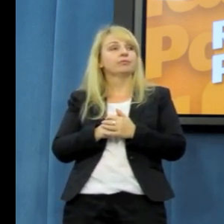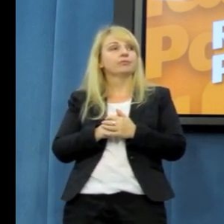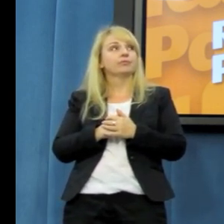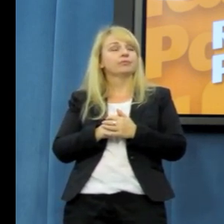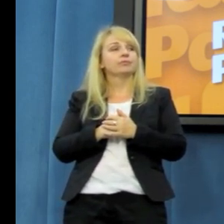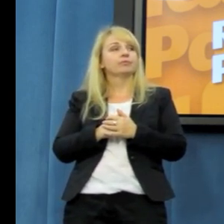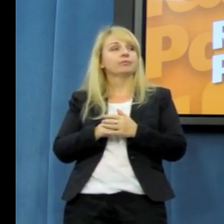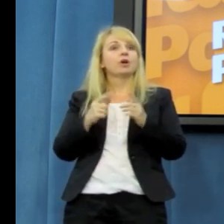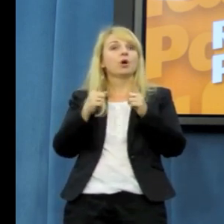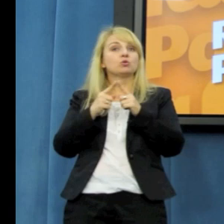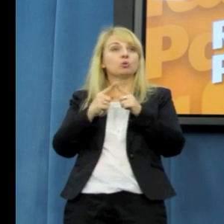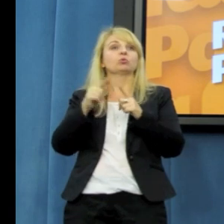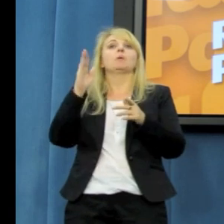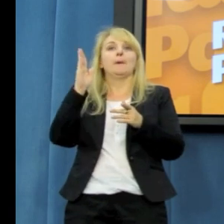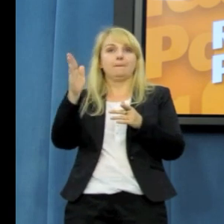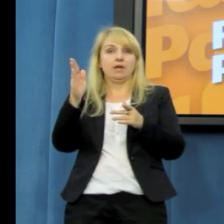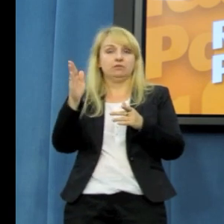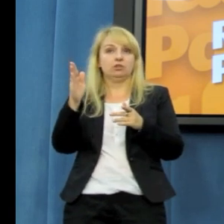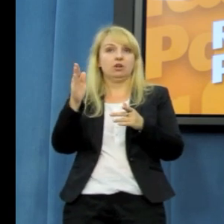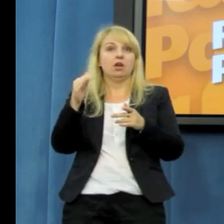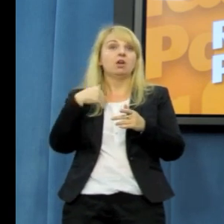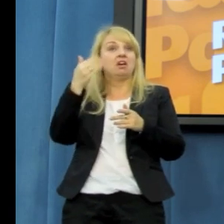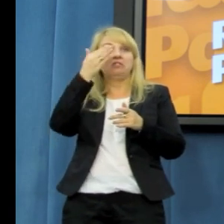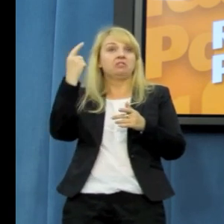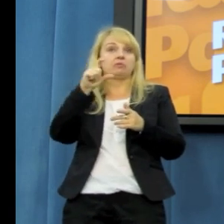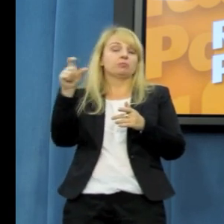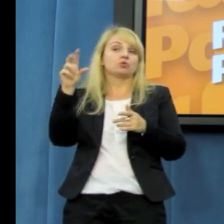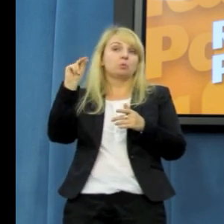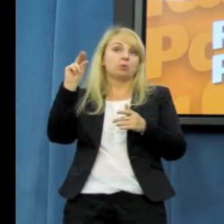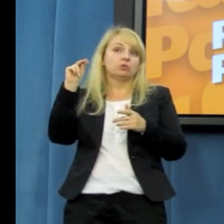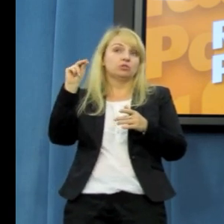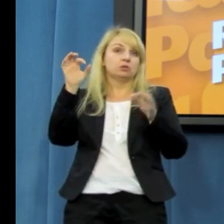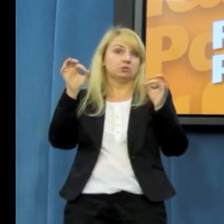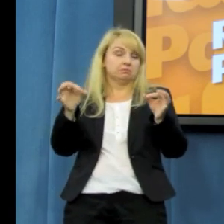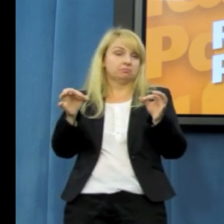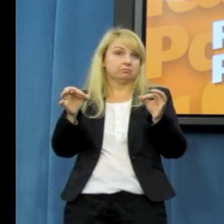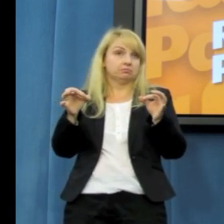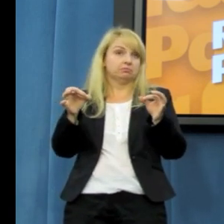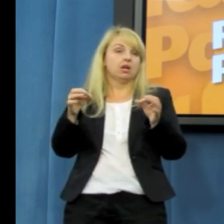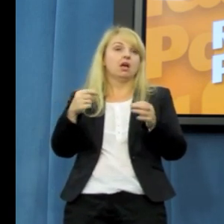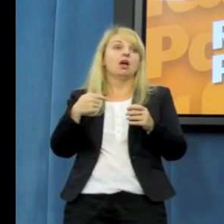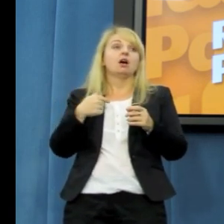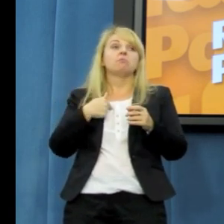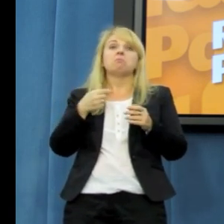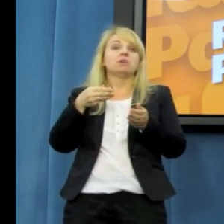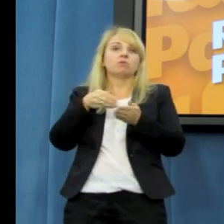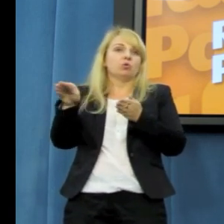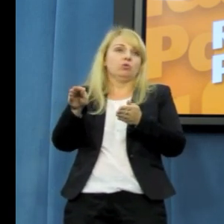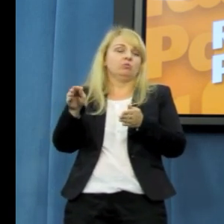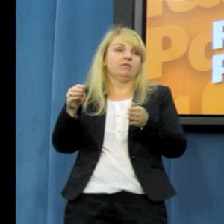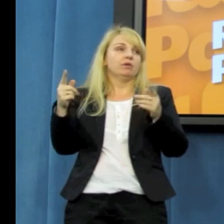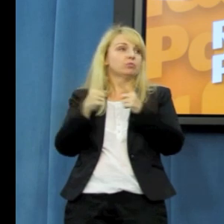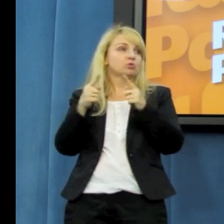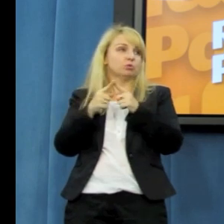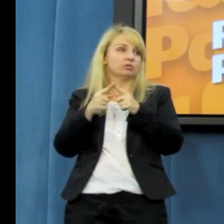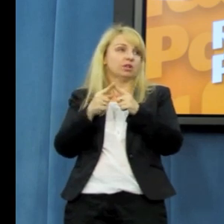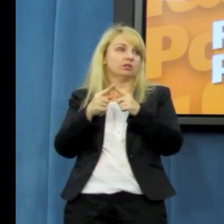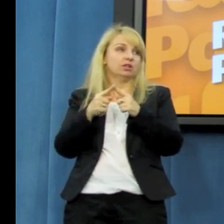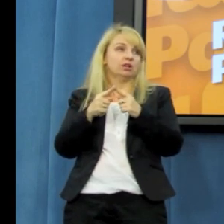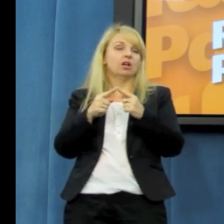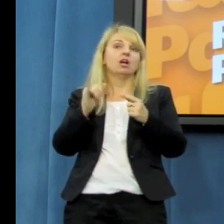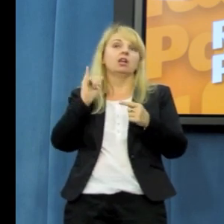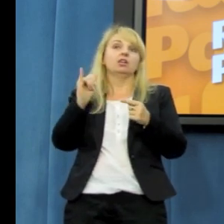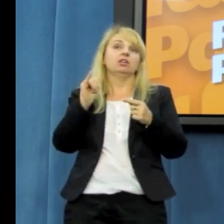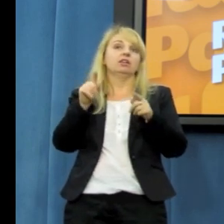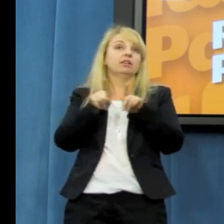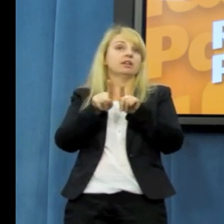redaktor, spotkanie się odbędzie, ja nie wiem, czy dokładnie w poniedziałek. Natomiast my nie odmawiamy spotkania, nikomu. Nowice premierowi się